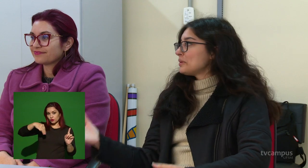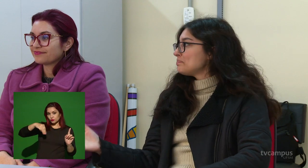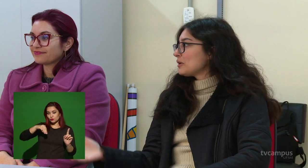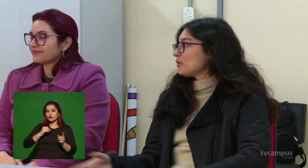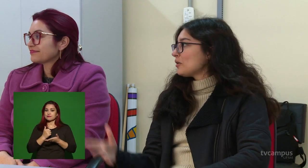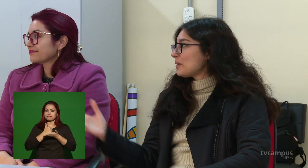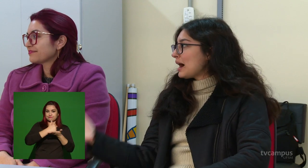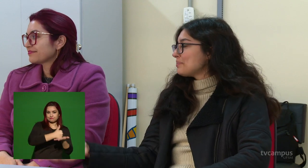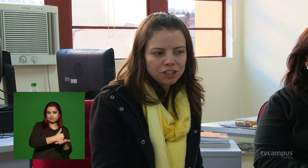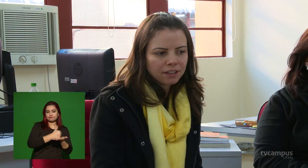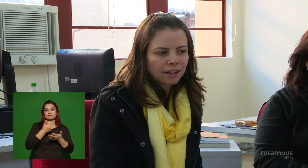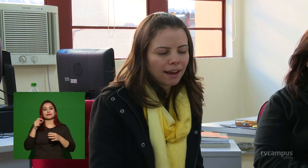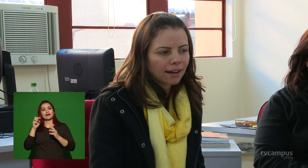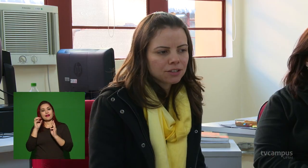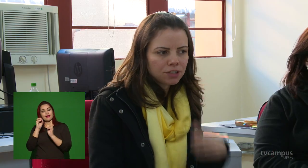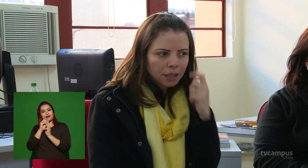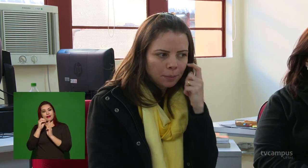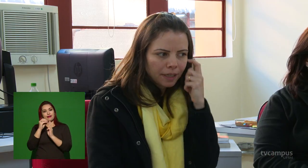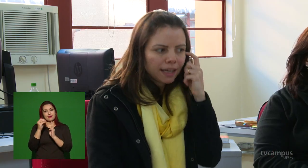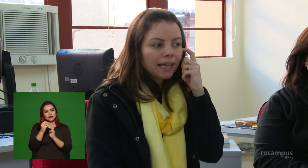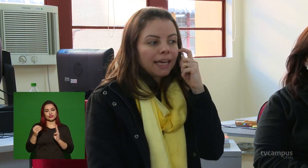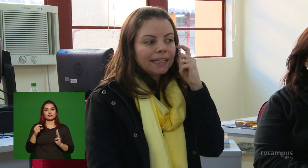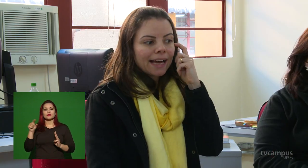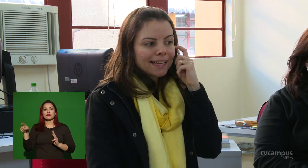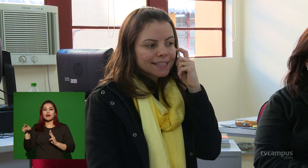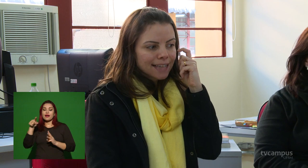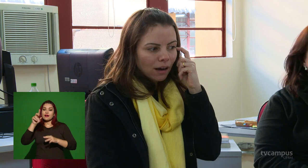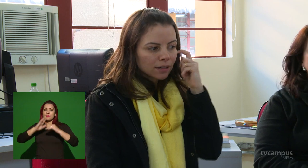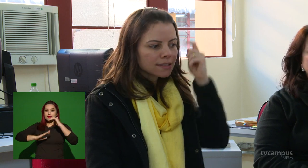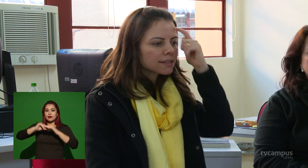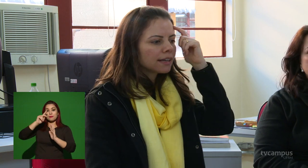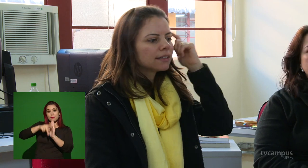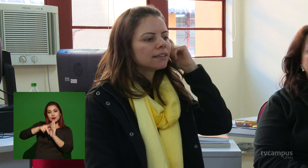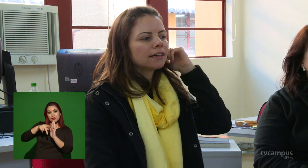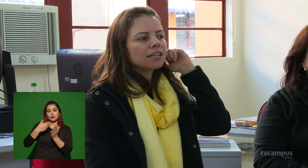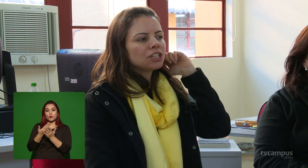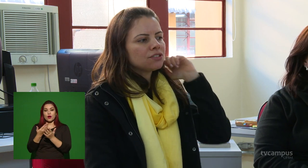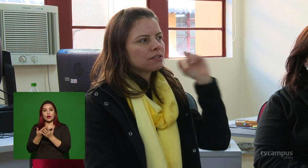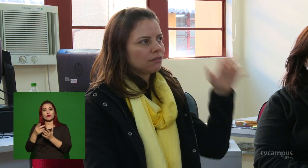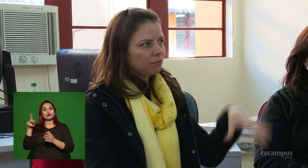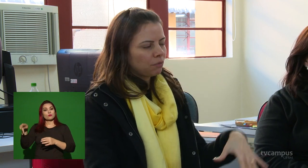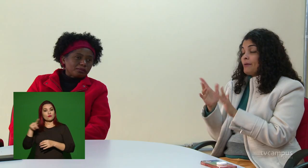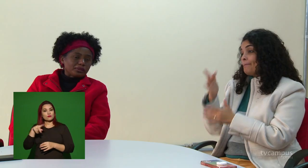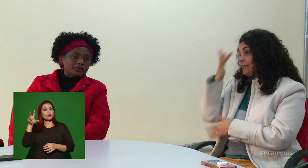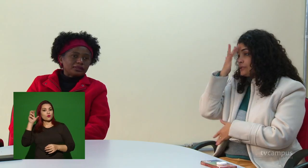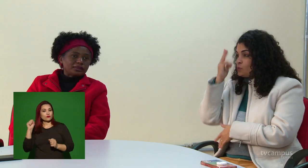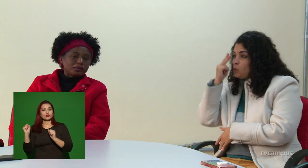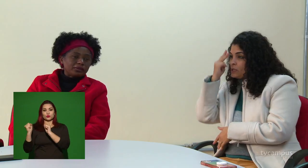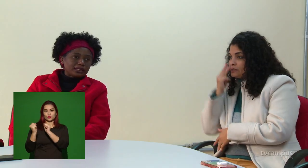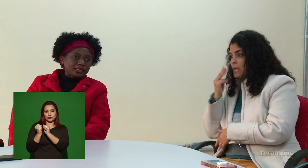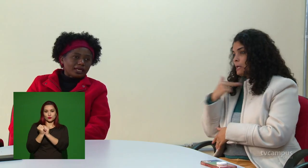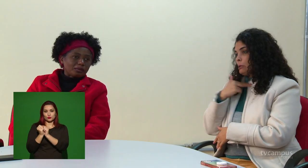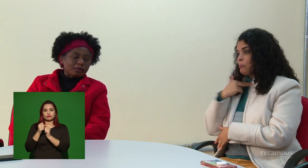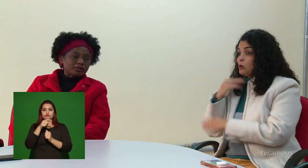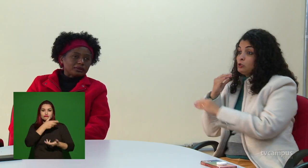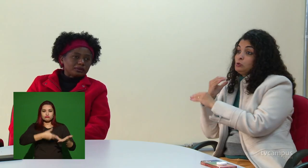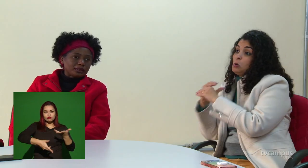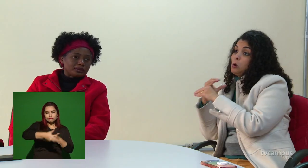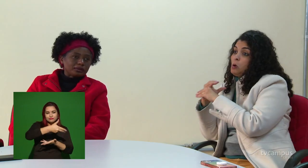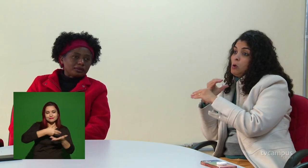e as aulas foram planejadas em conjunto com uma professora ouvinte. O desafio era conduzir a matéria observando uma palavrinha que às